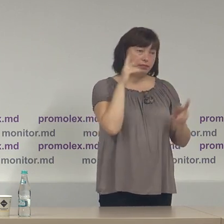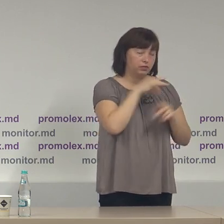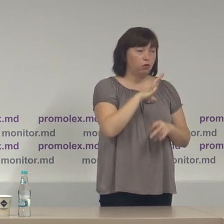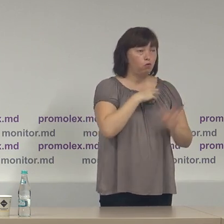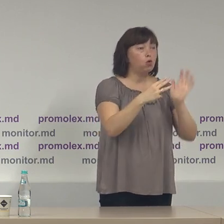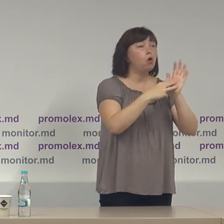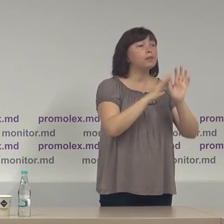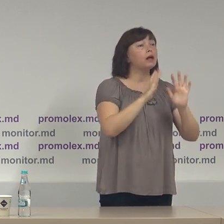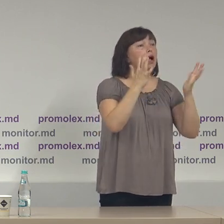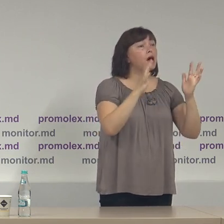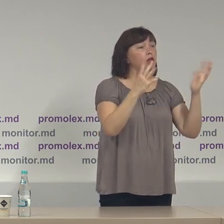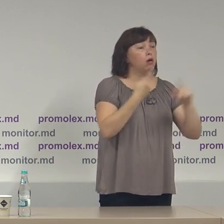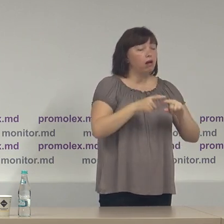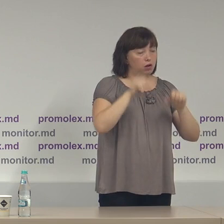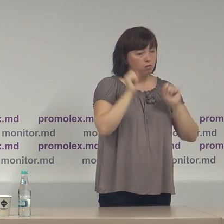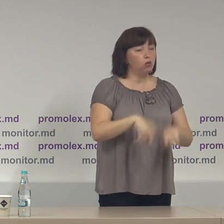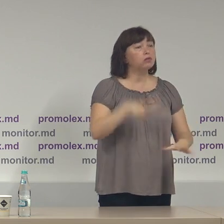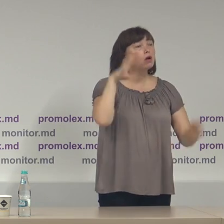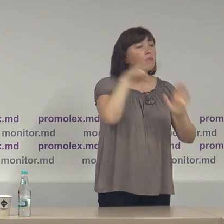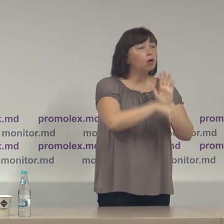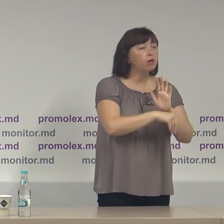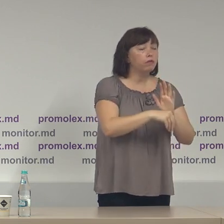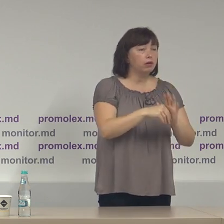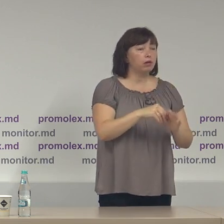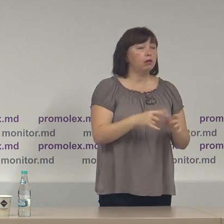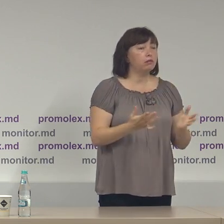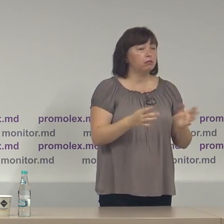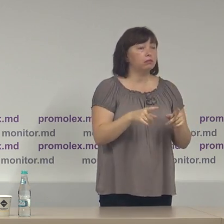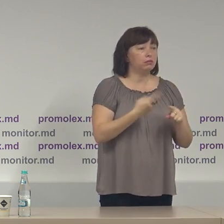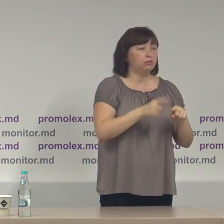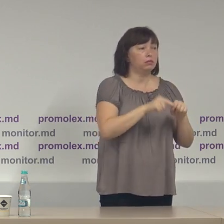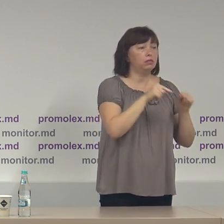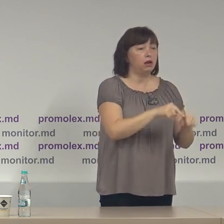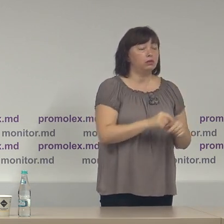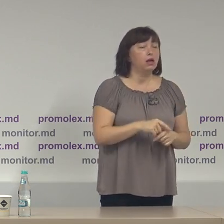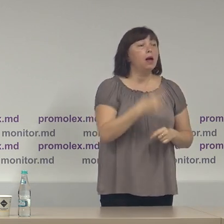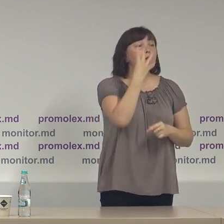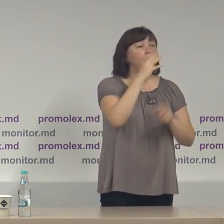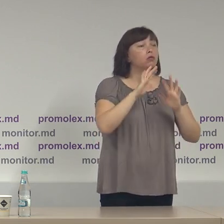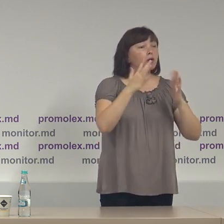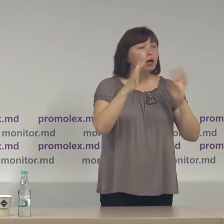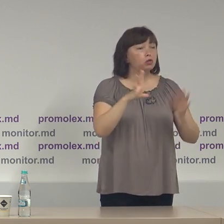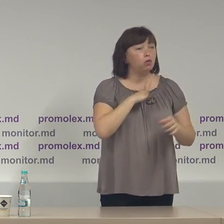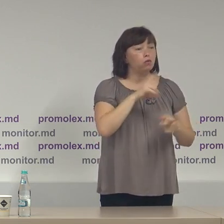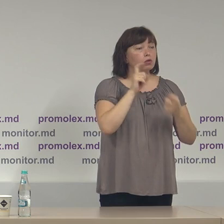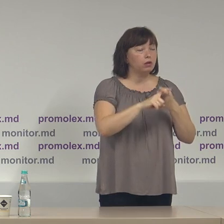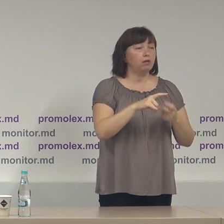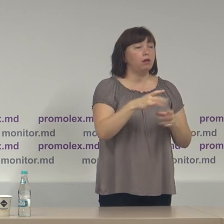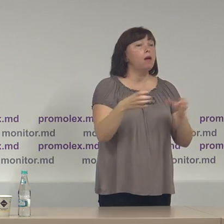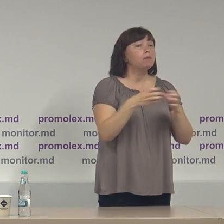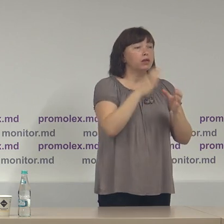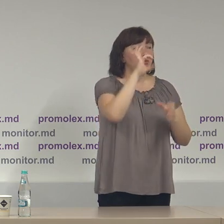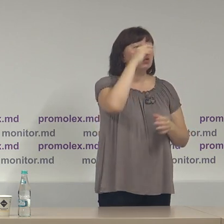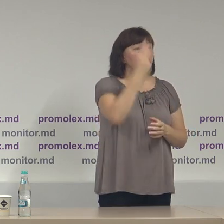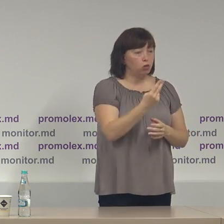cazuri care pot fi calificate în felul următor în 4 cazuri este vizat Partidul Socialist